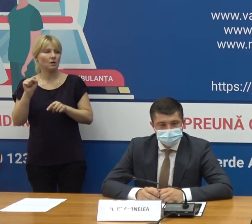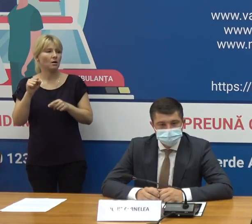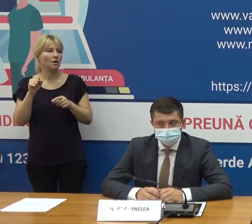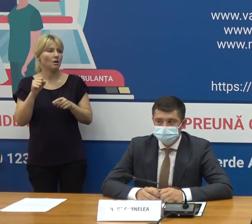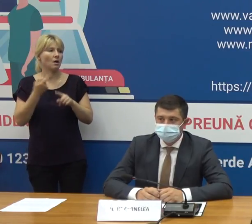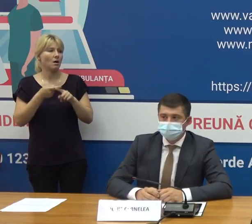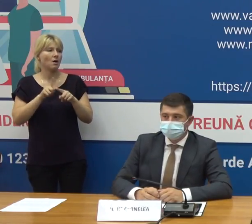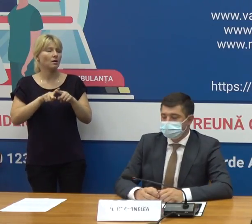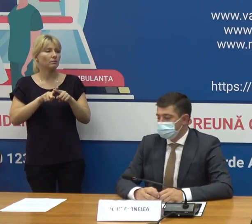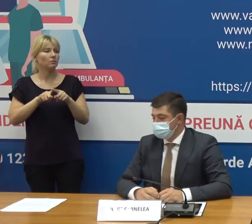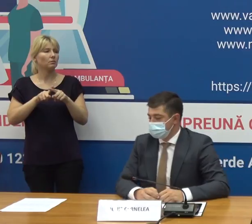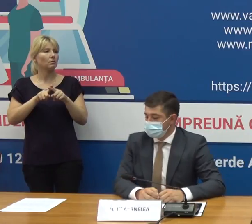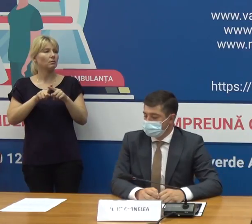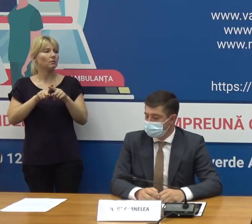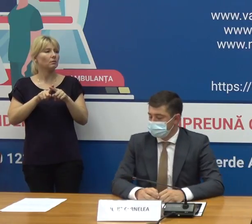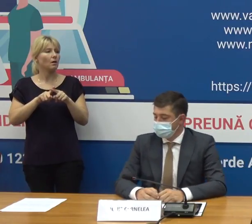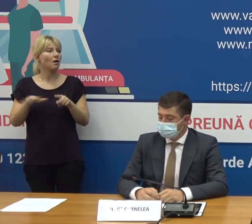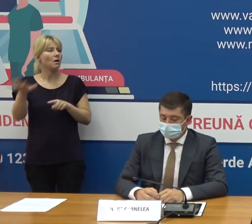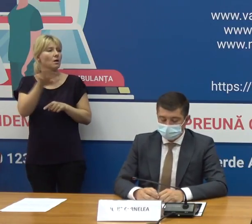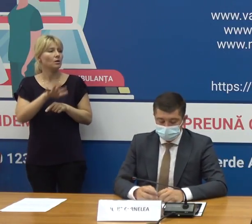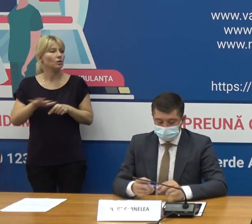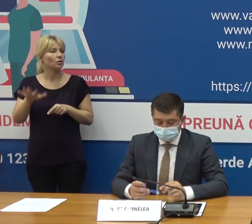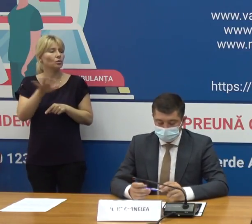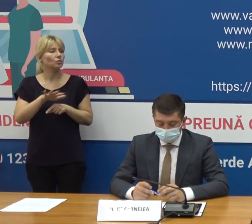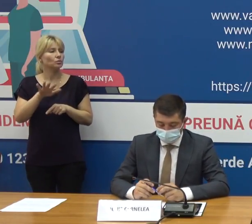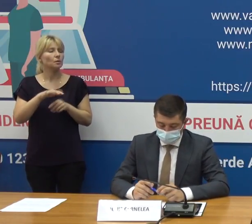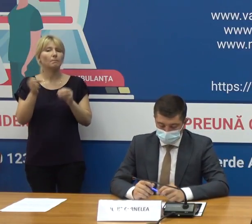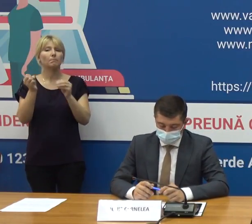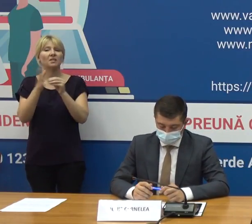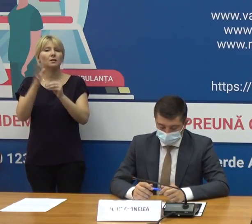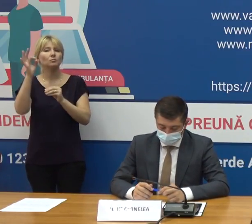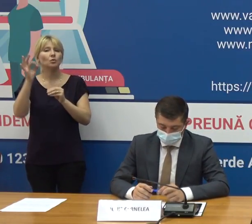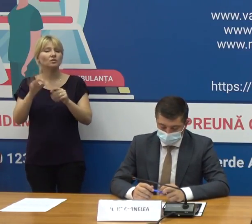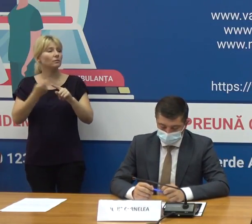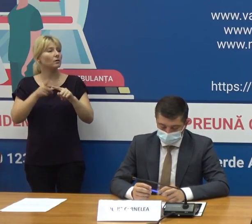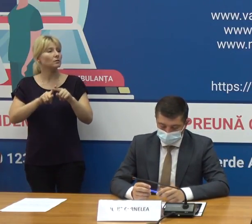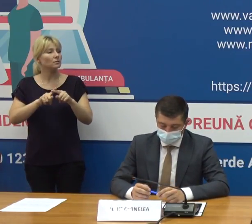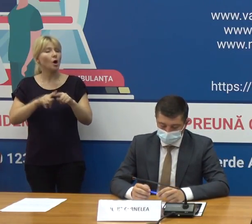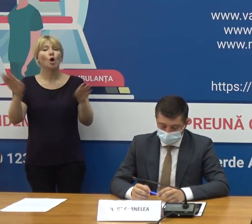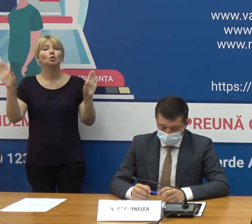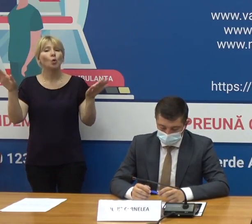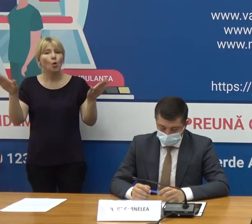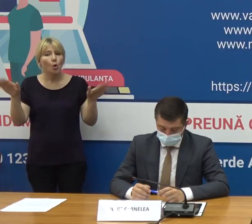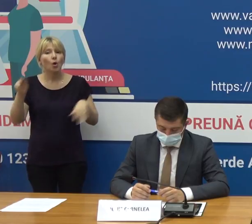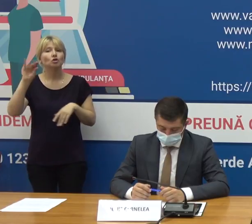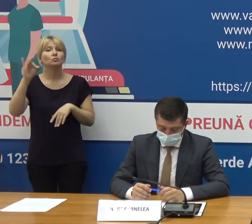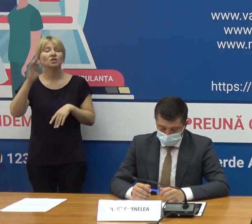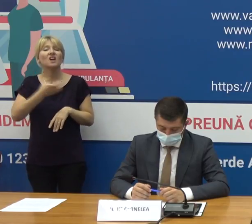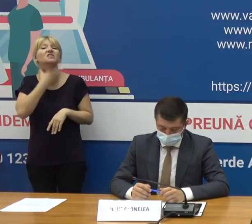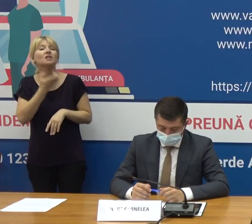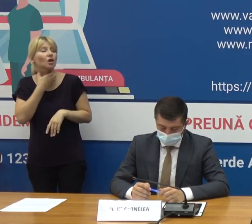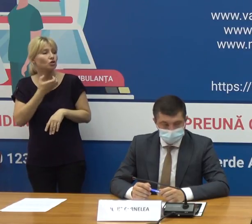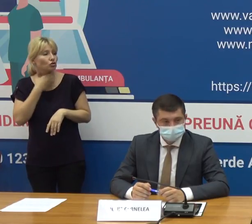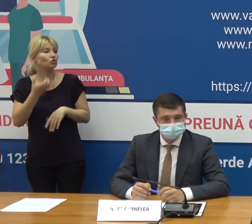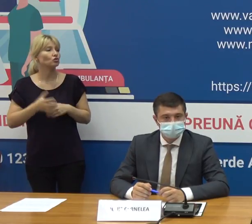urmată de teritorii care au în jur de 15% cum ar fi Sorocă Cimișlie Strășeni